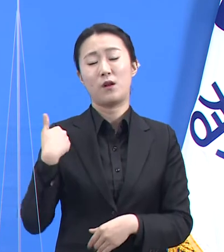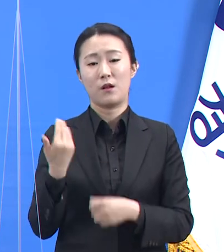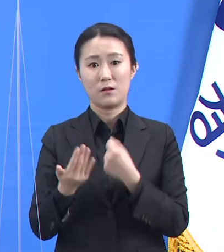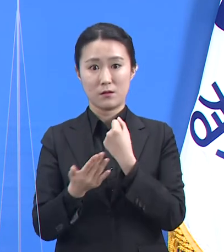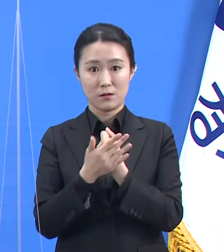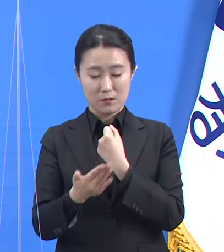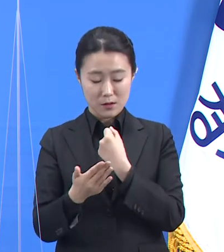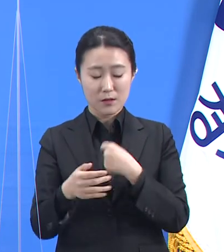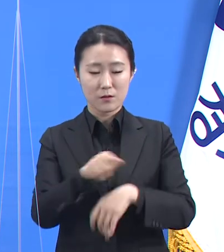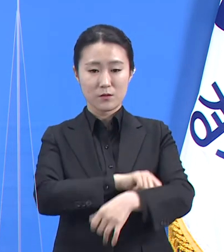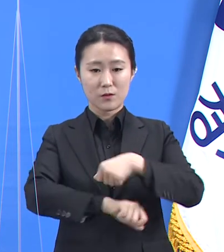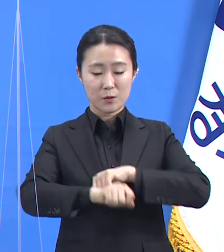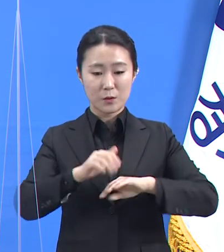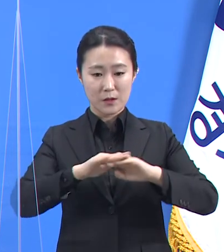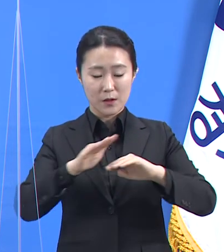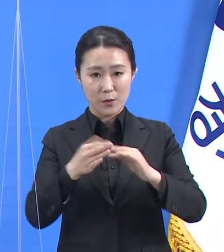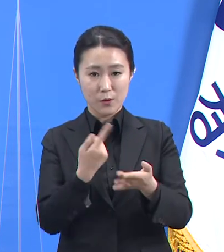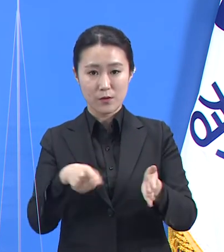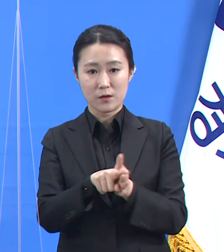대처하겠습니다.